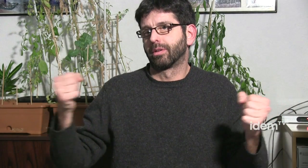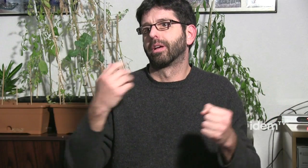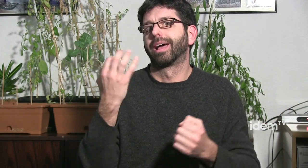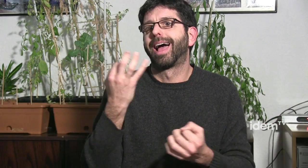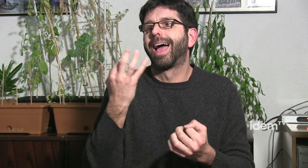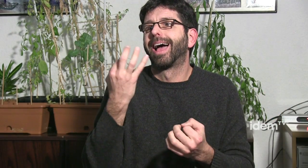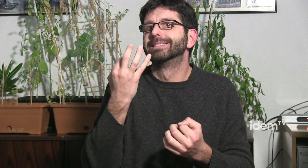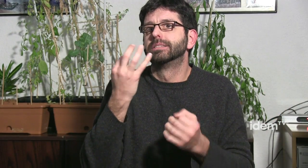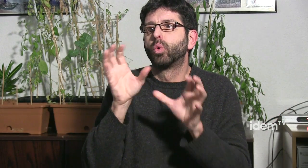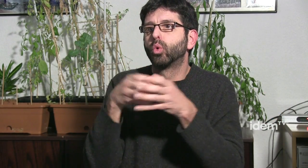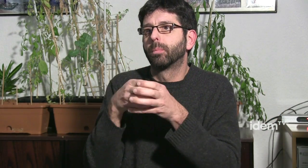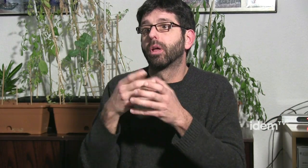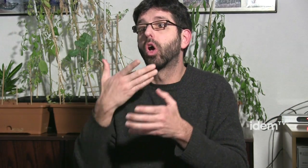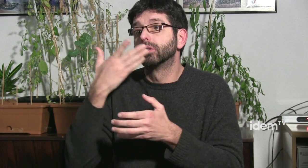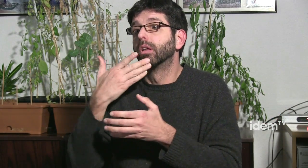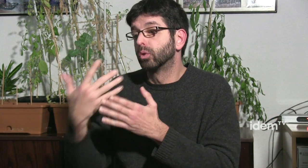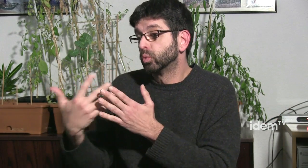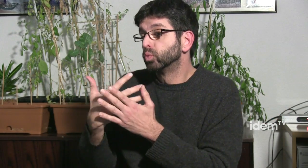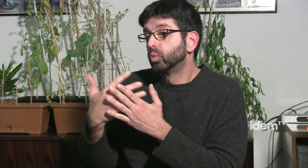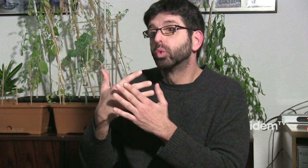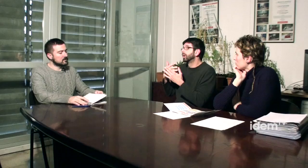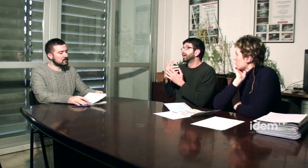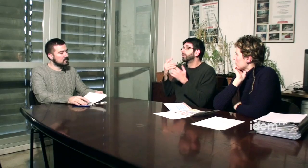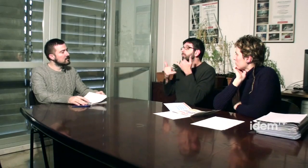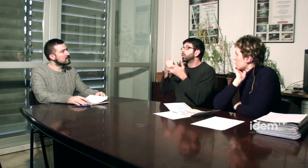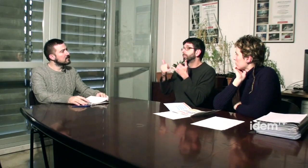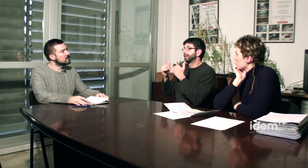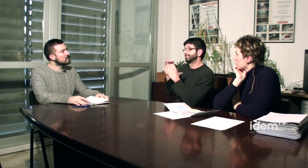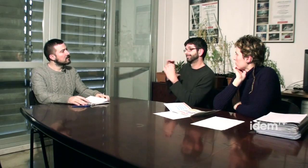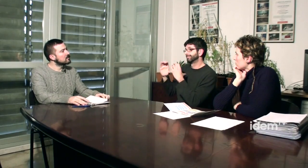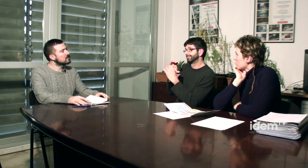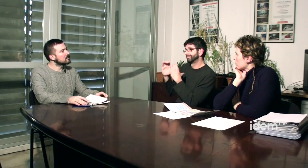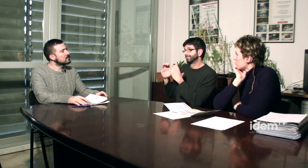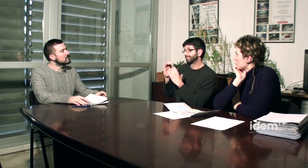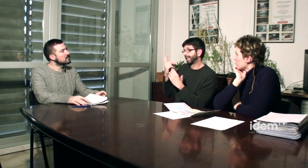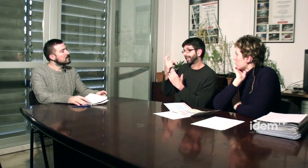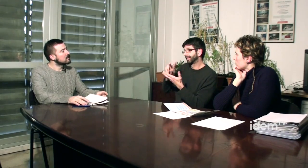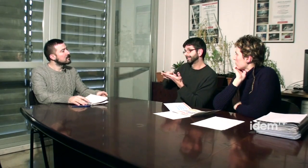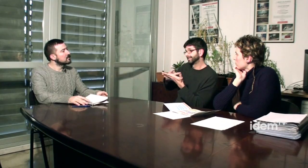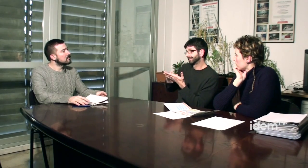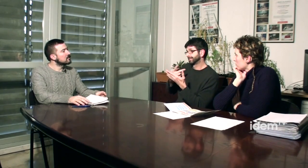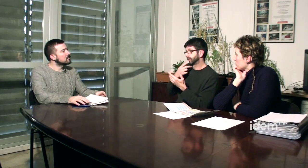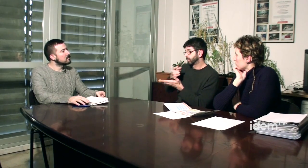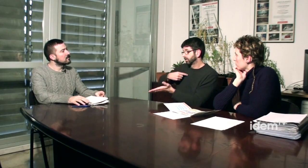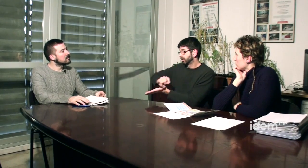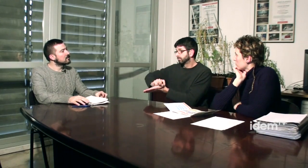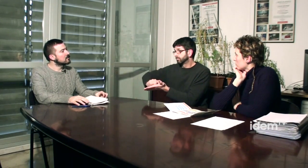vaig sentir-me vaig començar a recuperar la meva identitat sorda i la meva identitat com a persona del col·lectiu